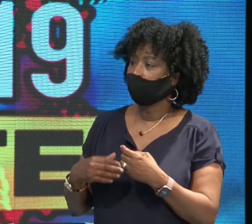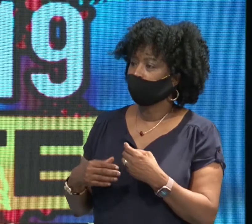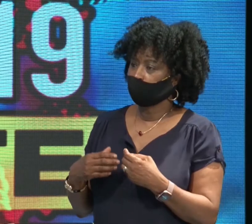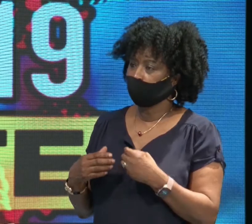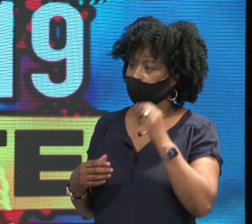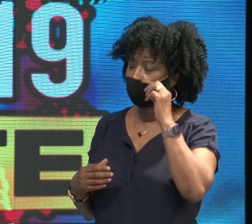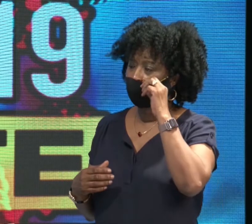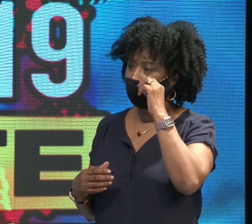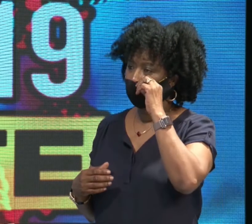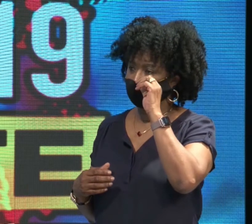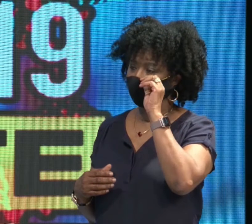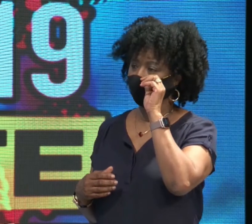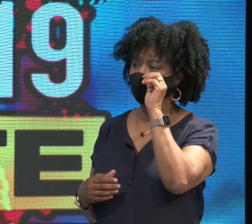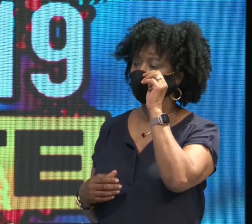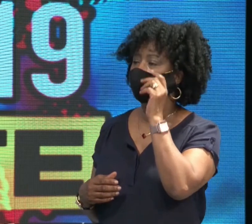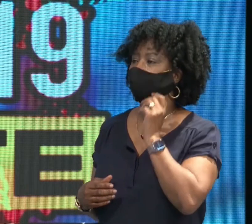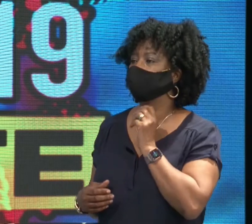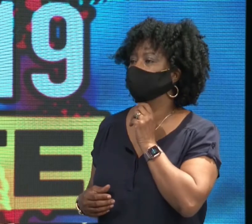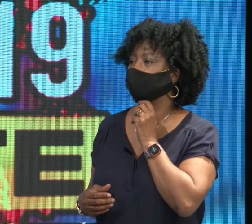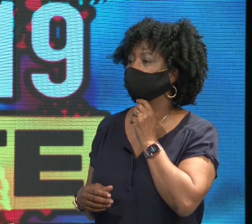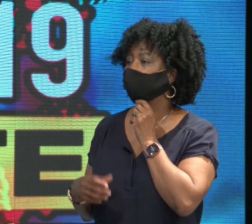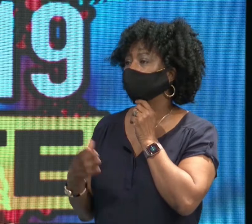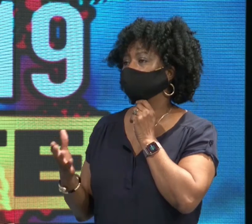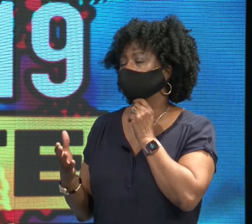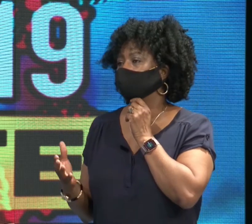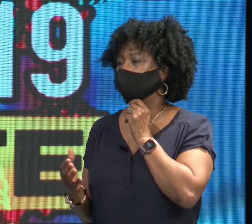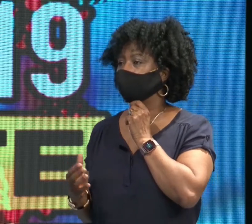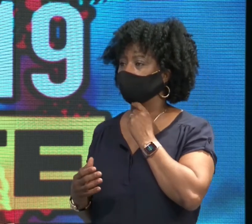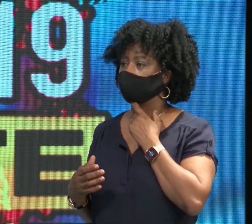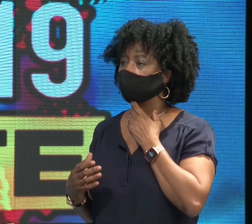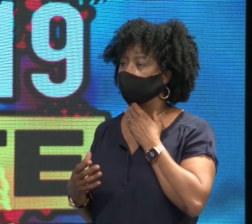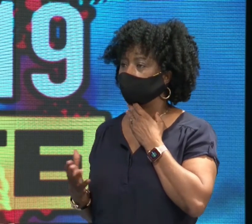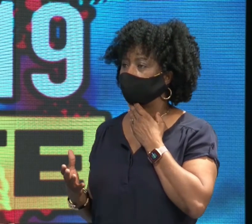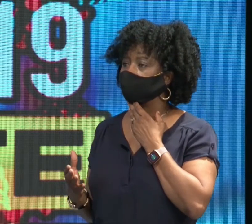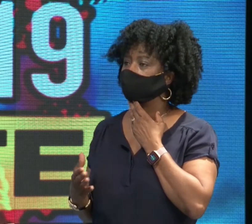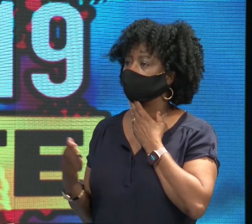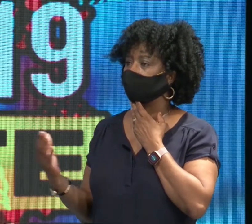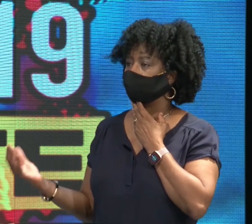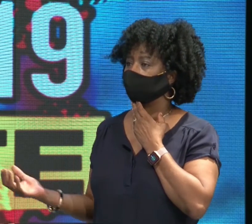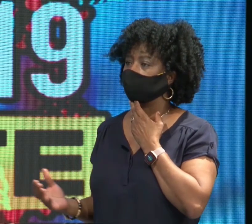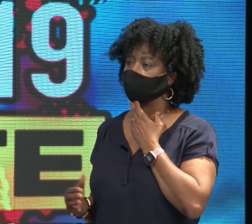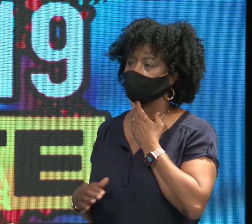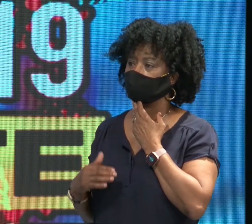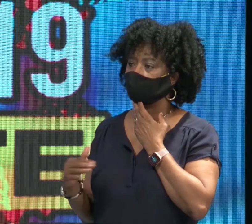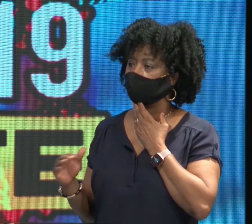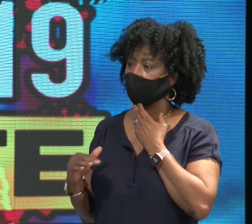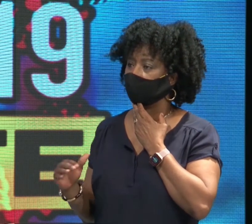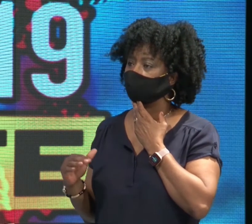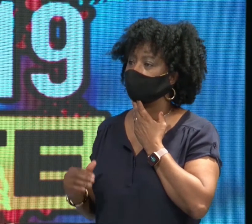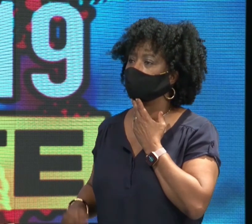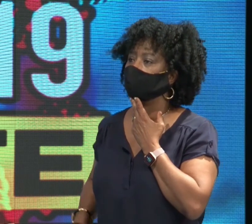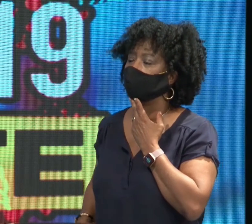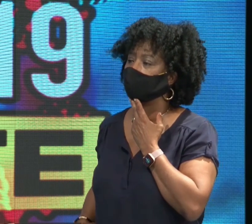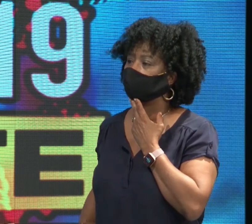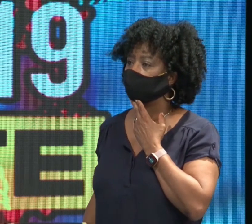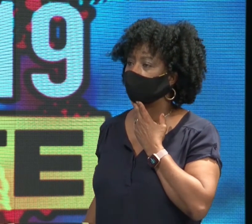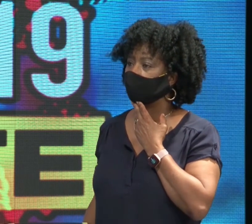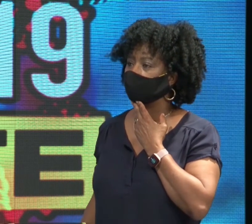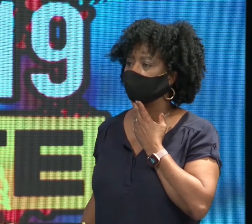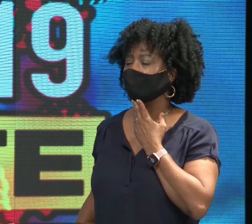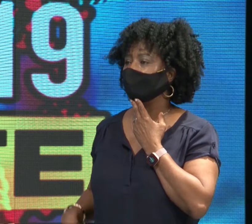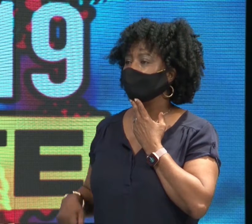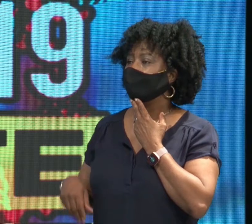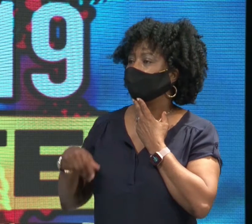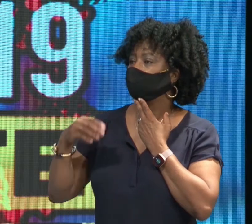Waar wij voor Su4Su en de Backlot mee bezig zijn, en ik moet ook zeggen dat is ook Loyals, een bedrijf op Curaçao, die helpt deze campagne te